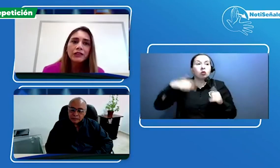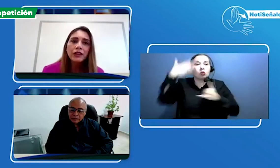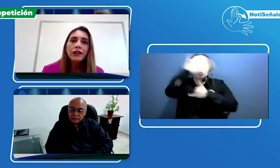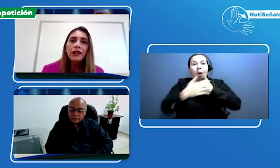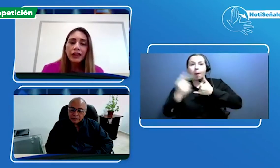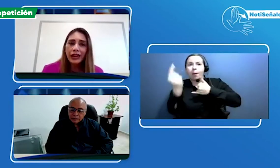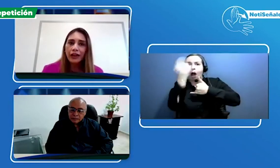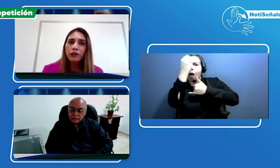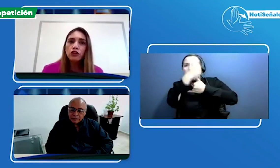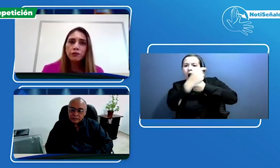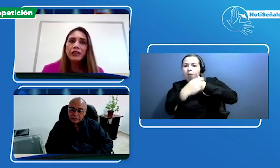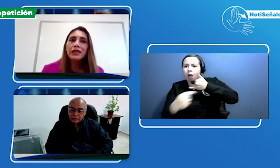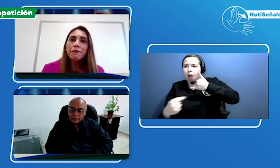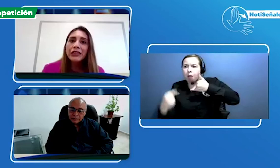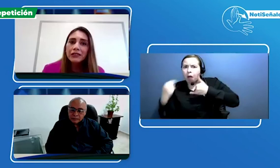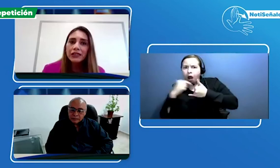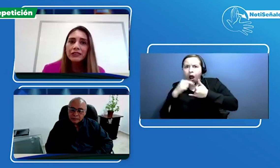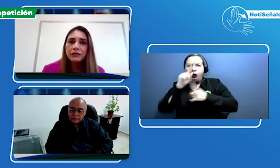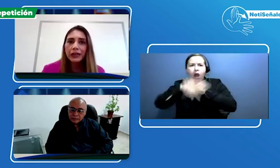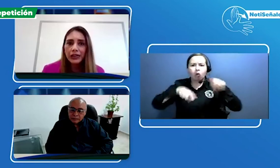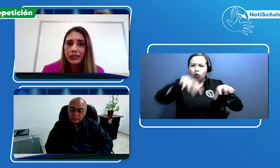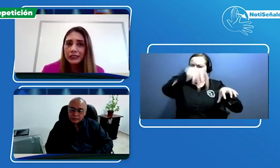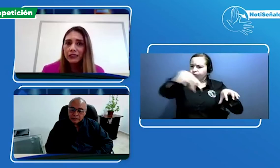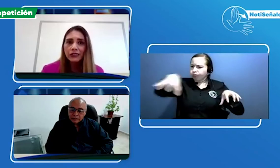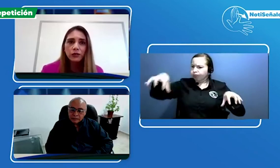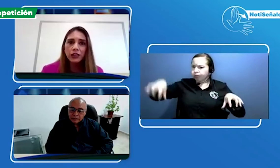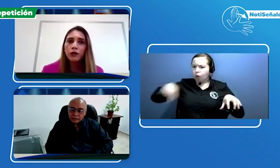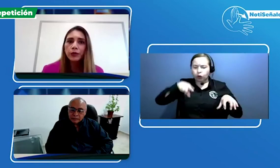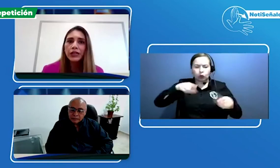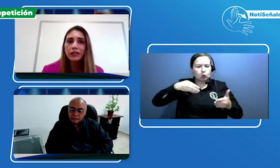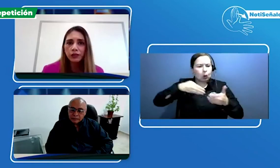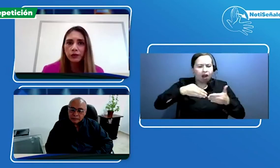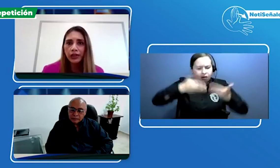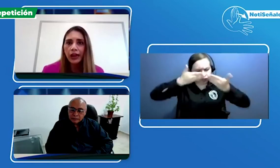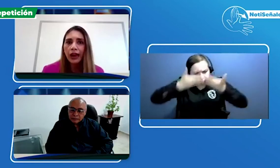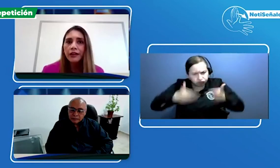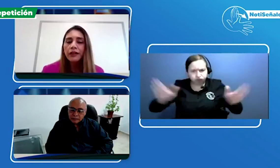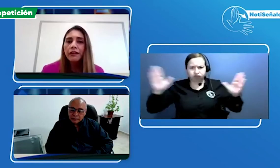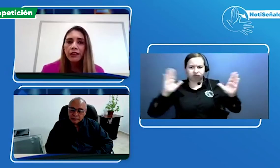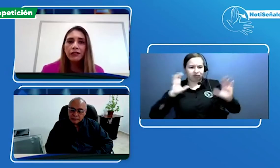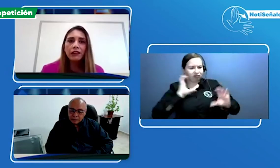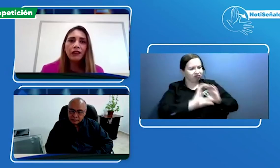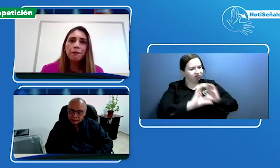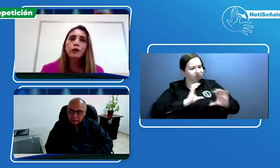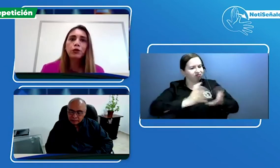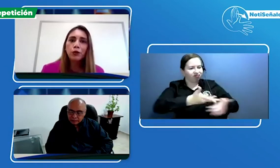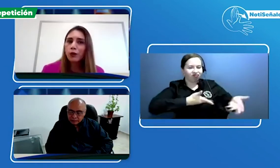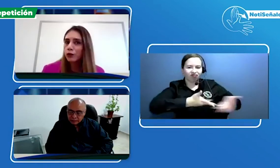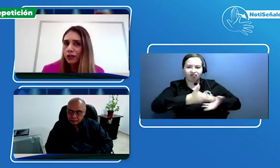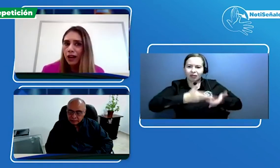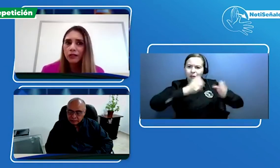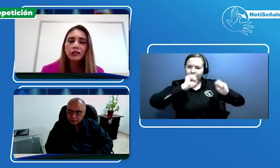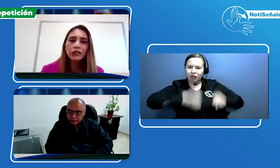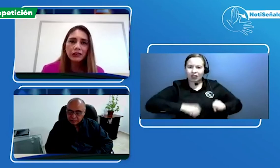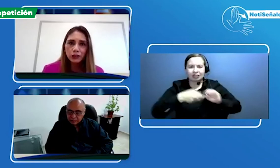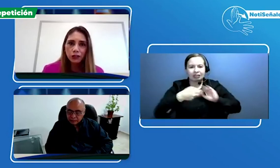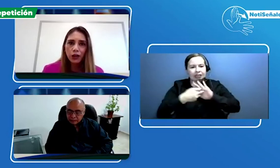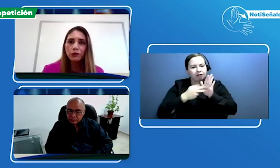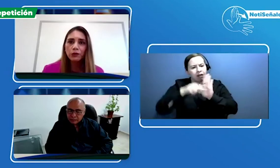que nos minimicen esas barreras de acceso y de comunicación que hay y tener protocolos claros de atención a nuestros